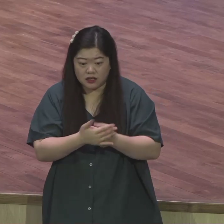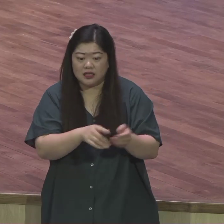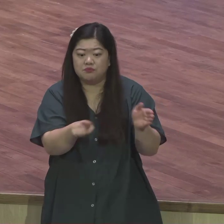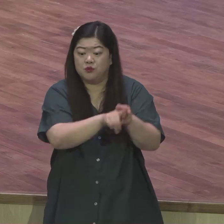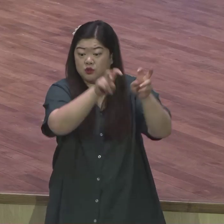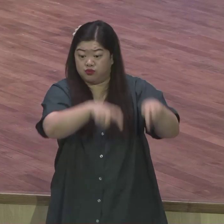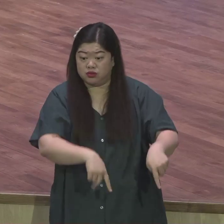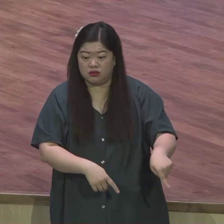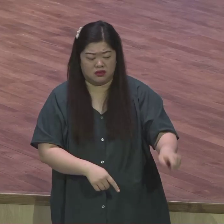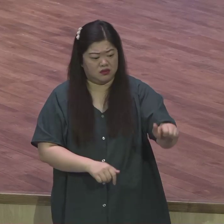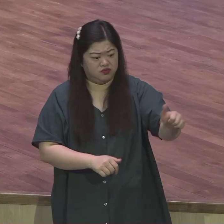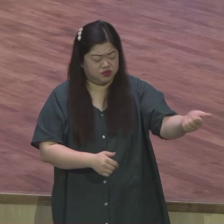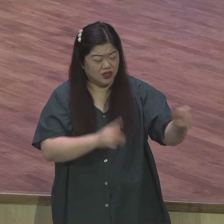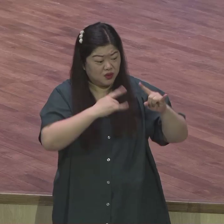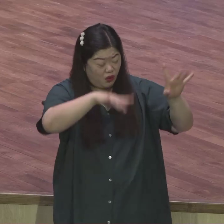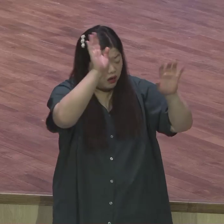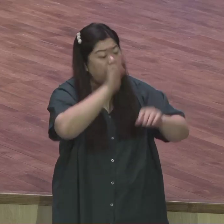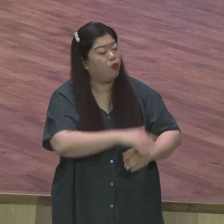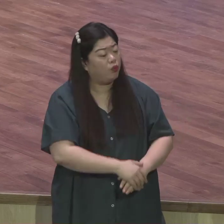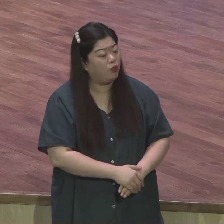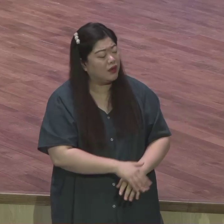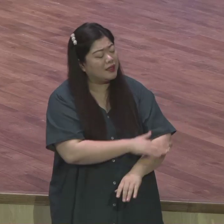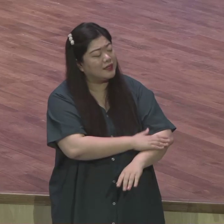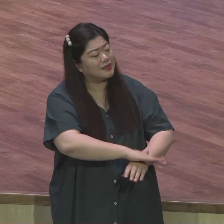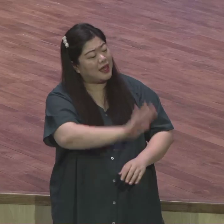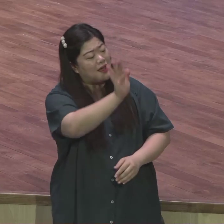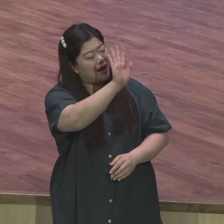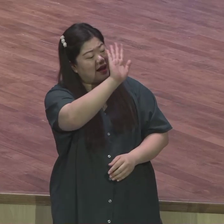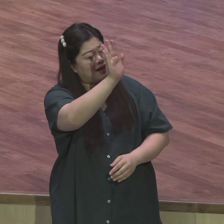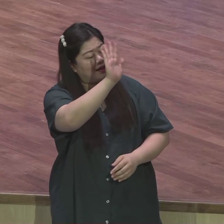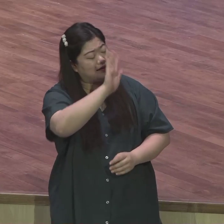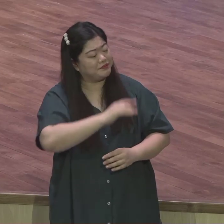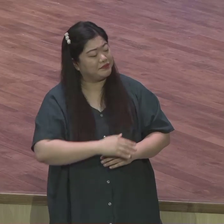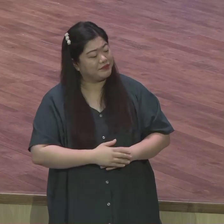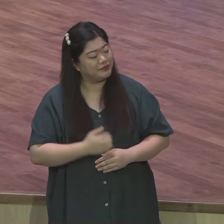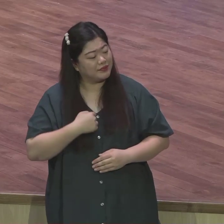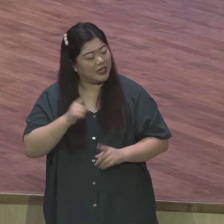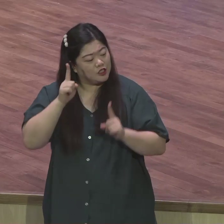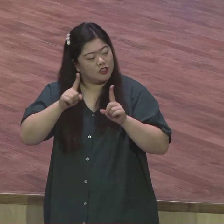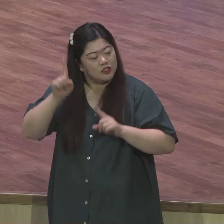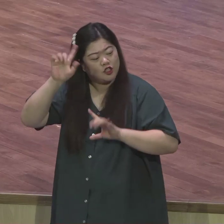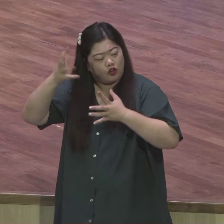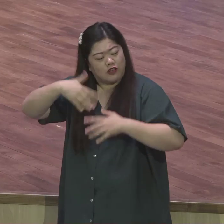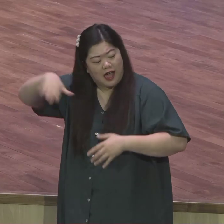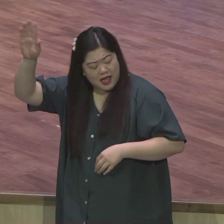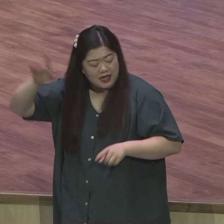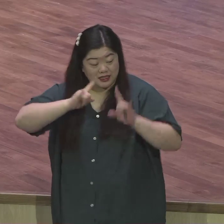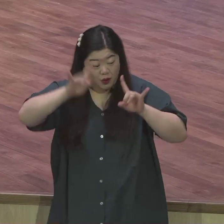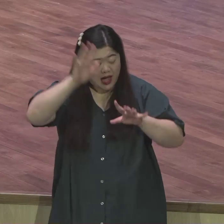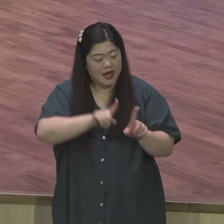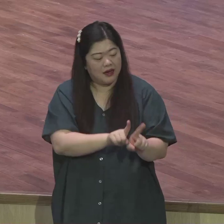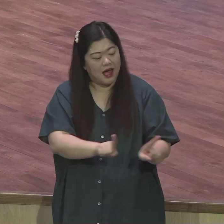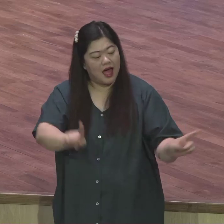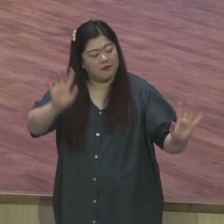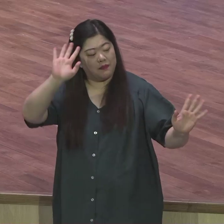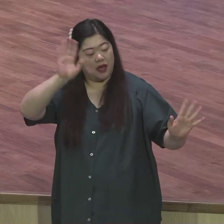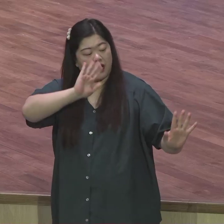나와 상관없다 불신자를 바라보면서 무감각한 사람은 자기 자신이